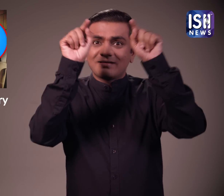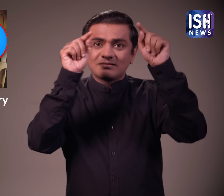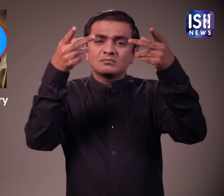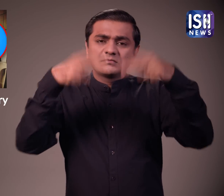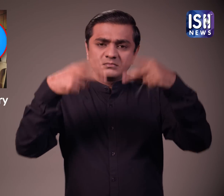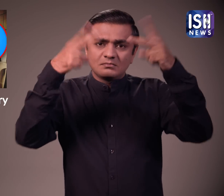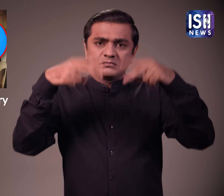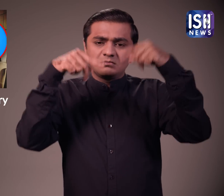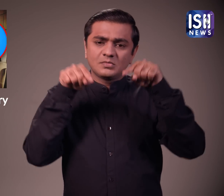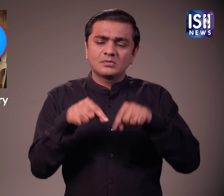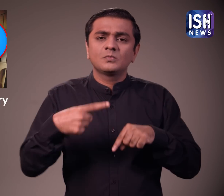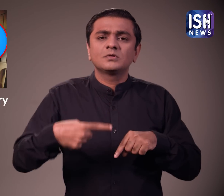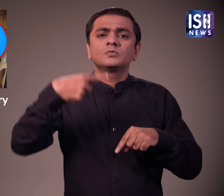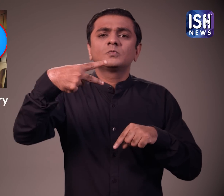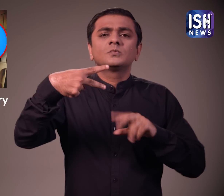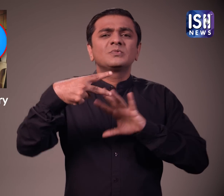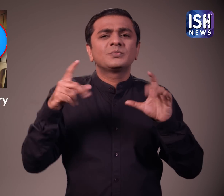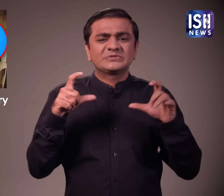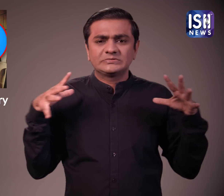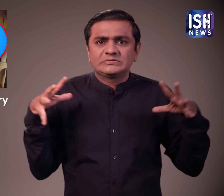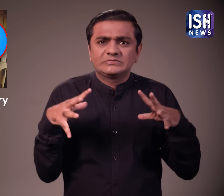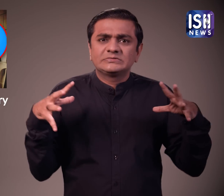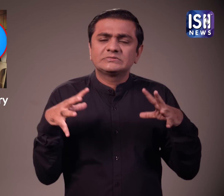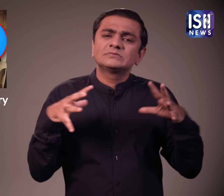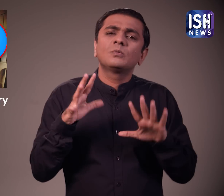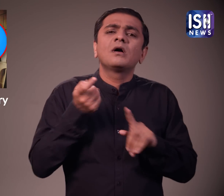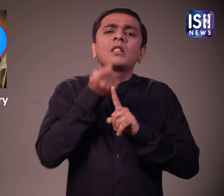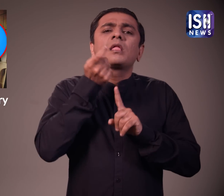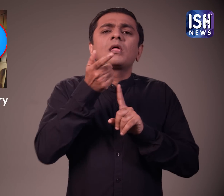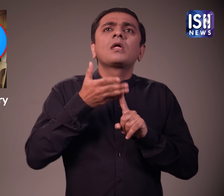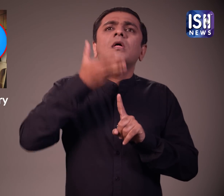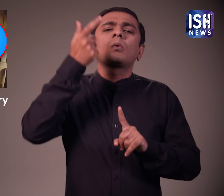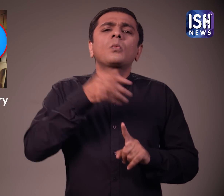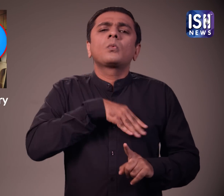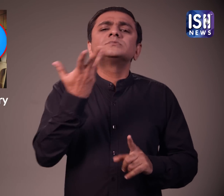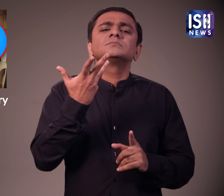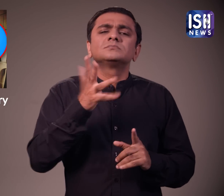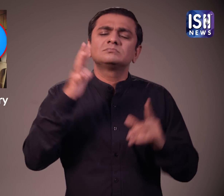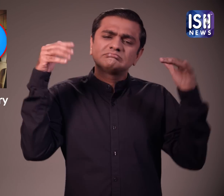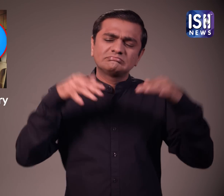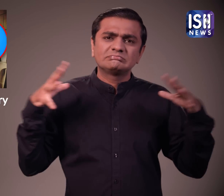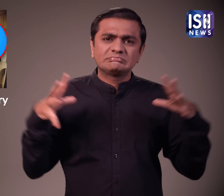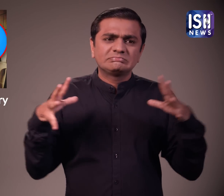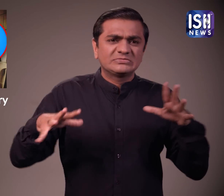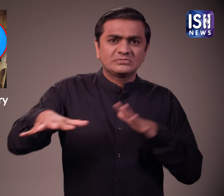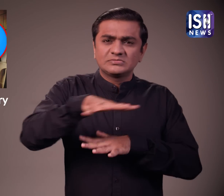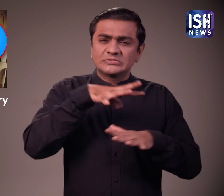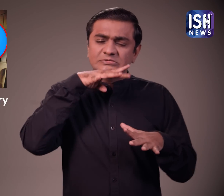में सभी कर्मचारियों को ठूस दिया उसने किराया बचाने के लिए ऐसा किया सभी कर्मचारी एक साथ